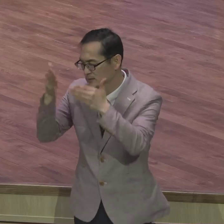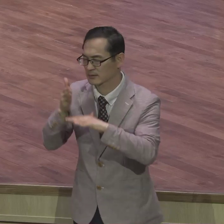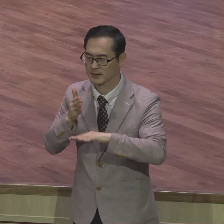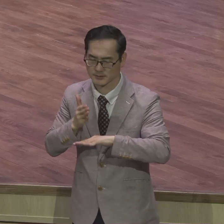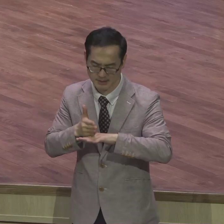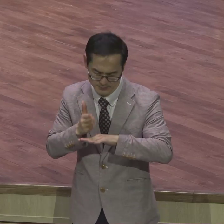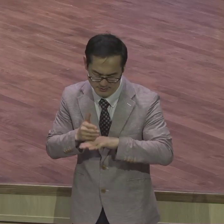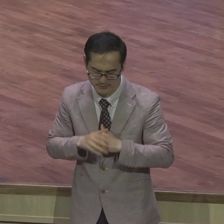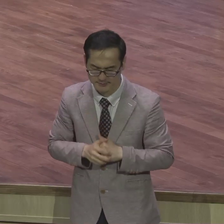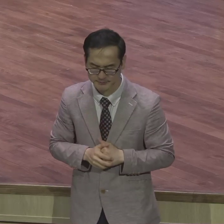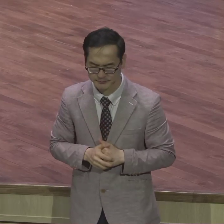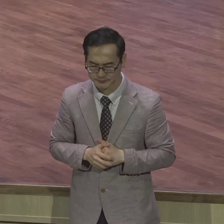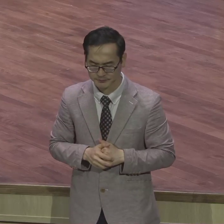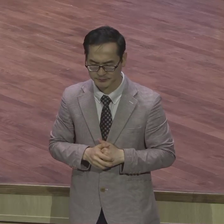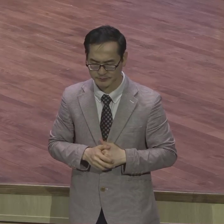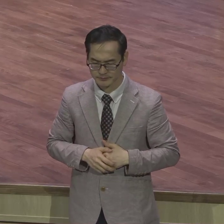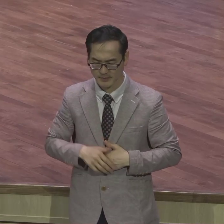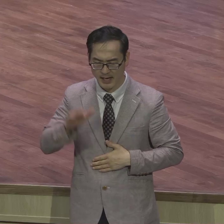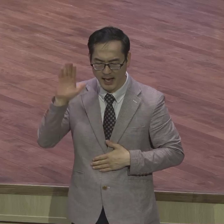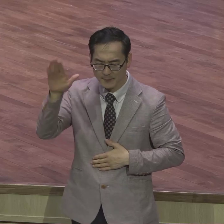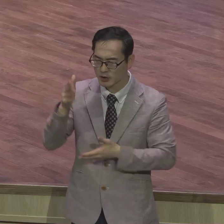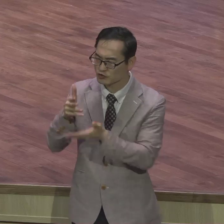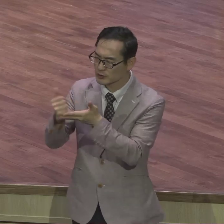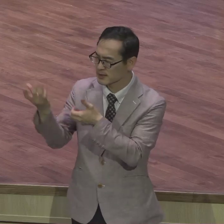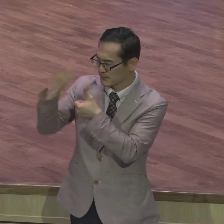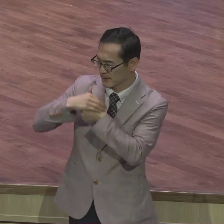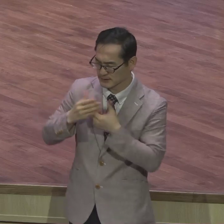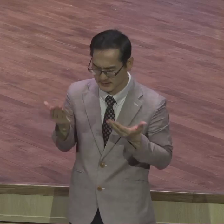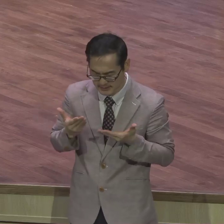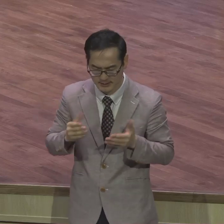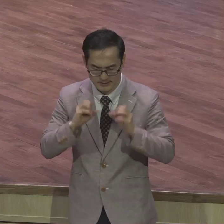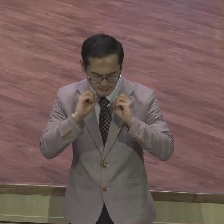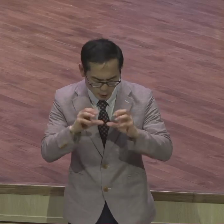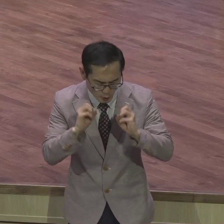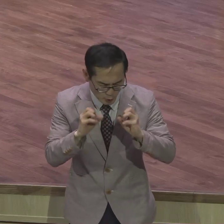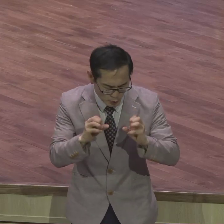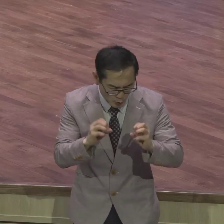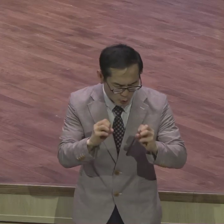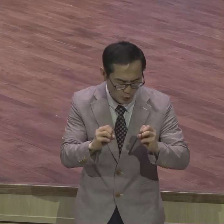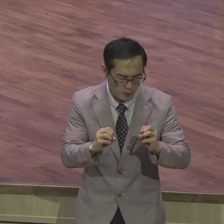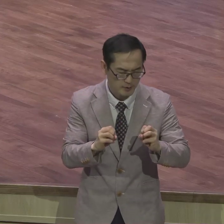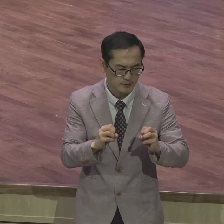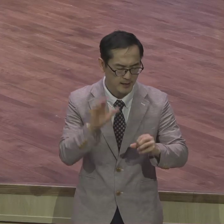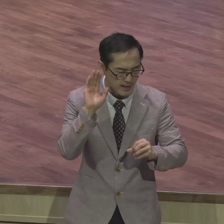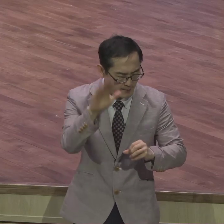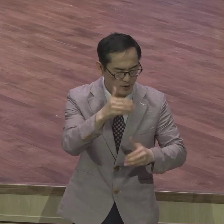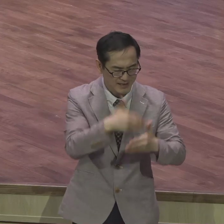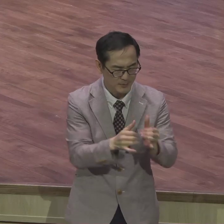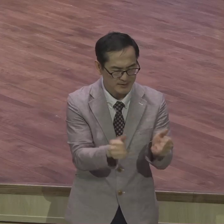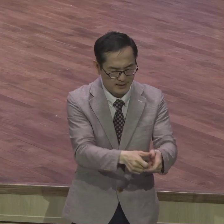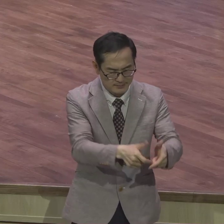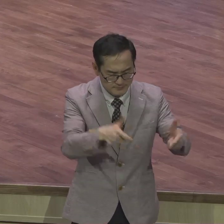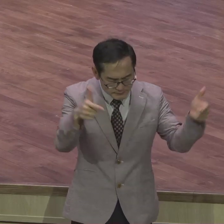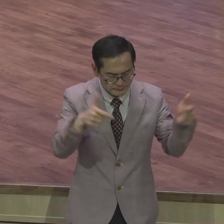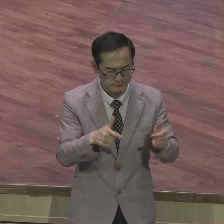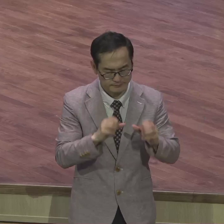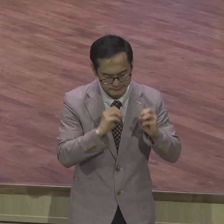현장 통해서 이제 남은 자로서의 남길 자가 되어지게 하여 주어오시고 하나님의 절대주권을 찬양하며